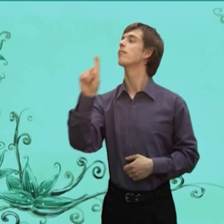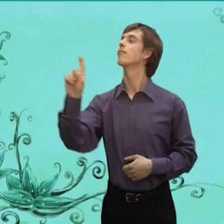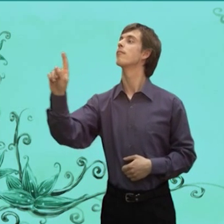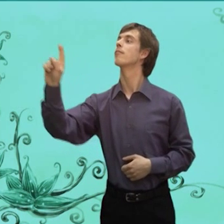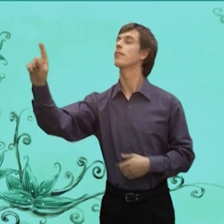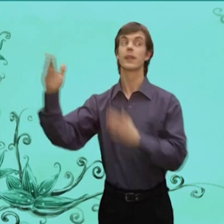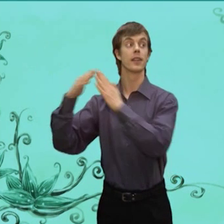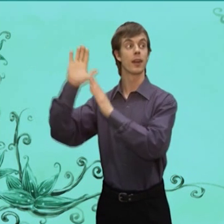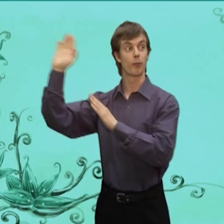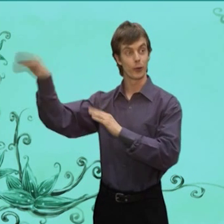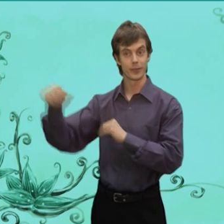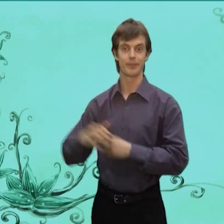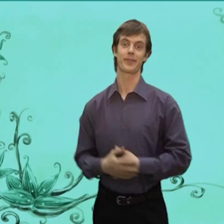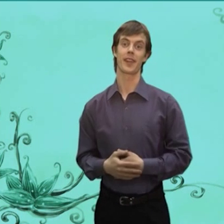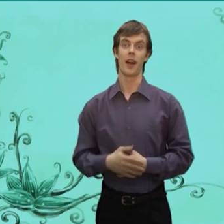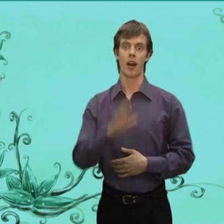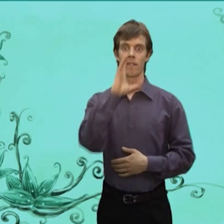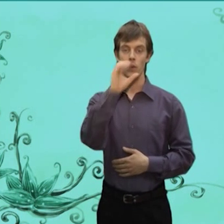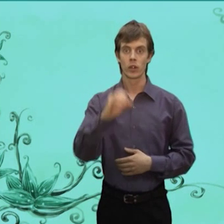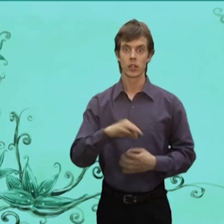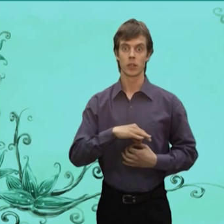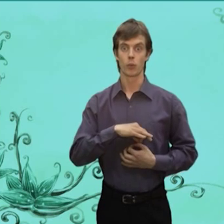Лиса Лиса пошла Домой А волк